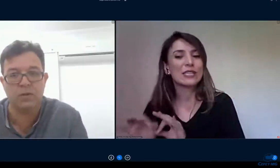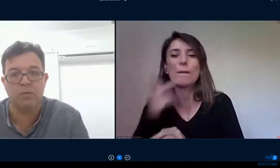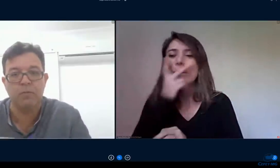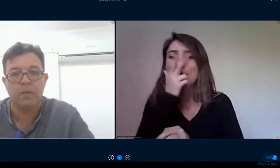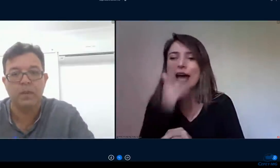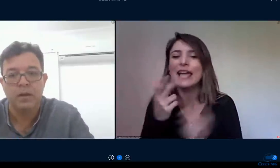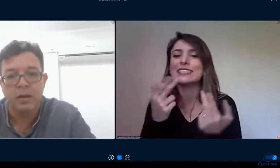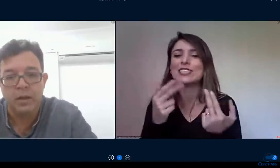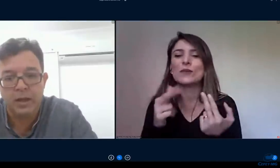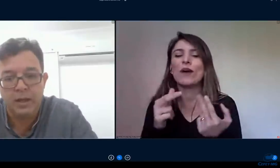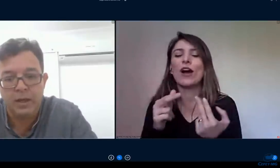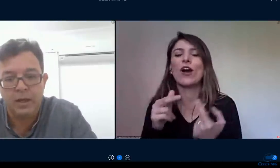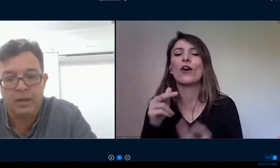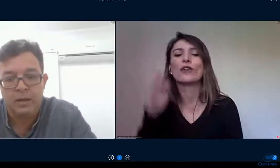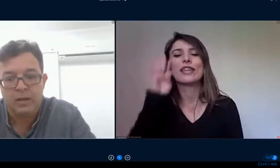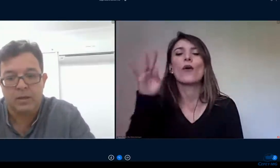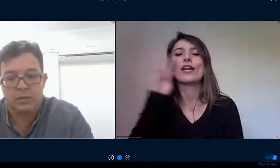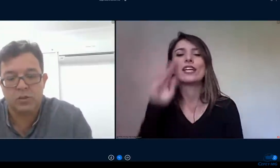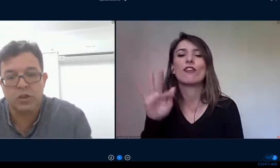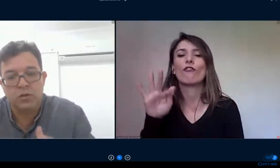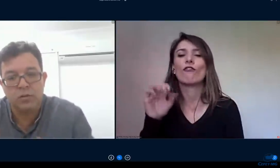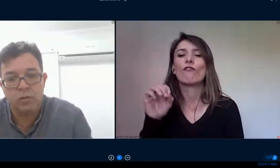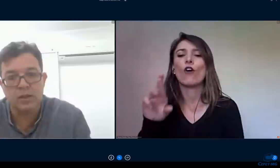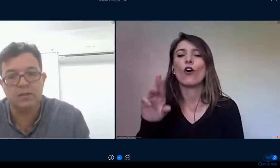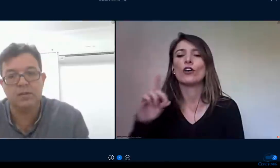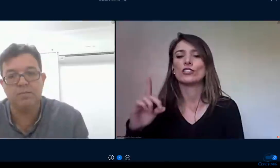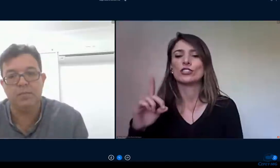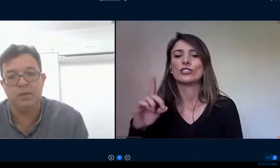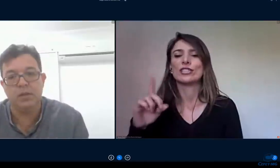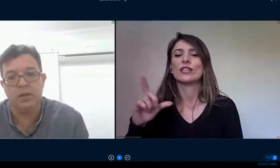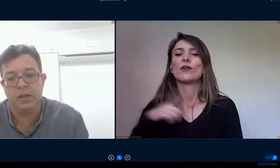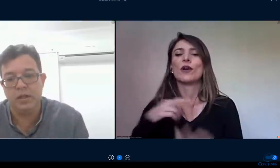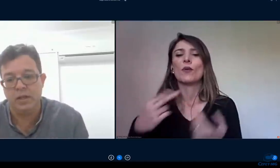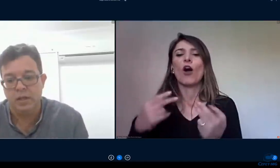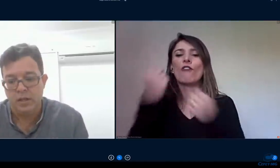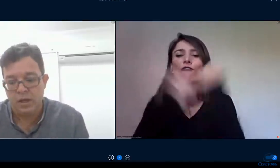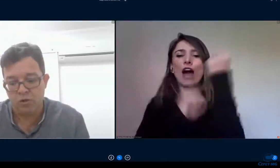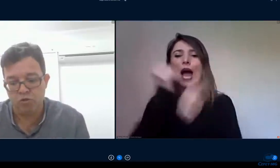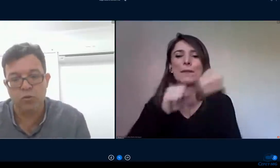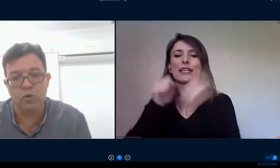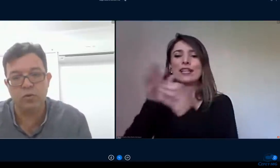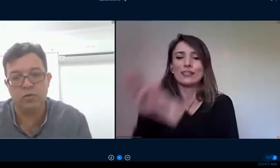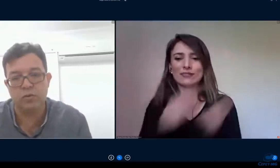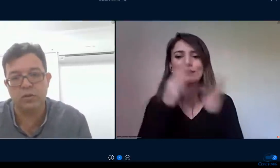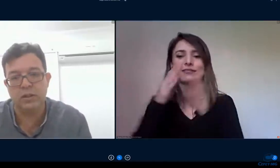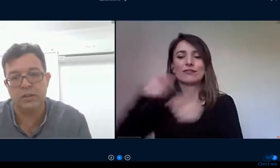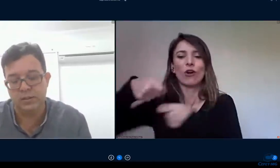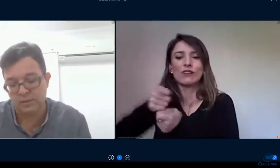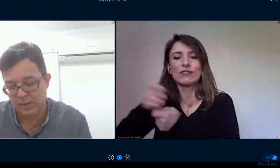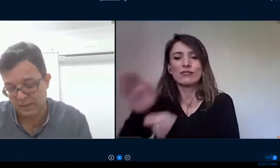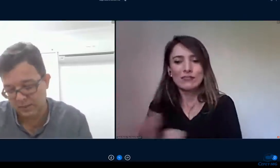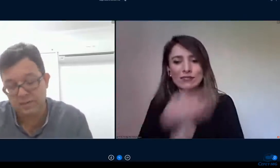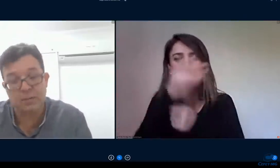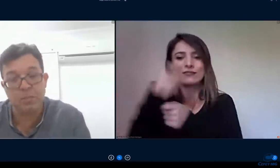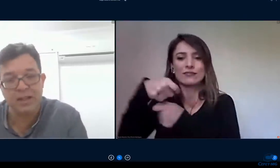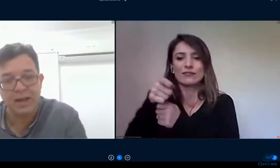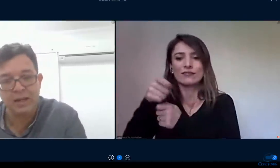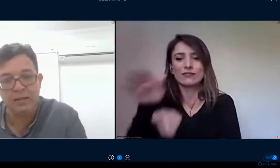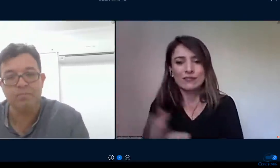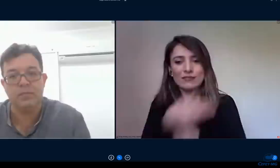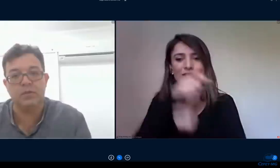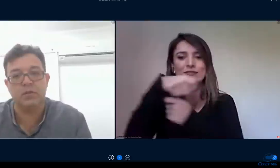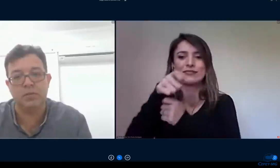linha de produção é gerou segurança né ajudou os estudantes a se